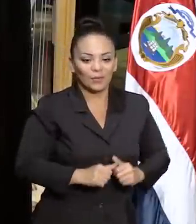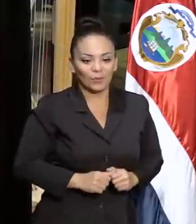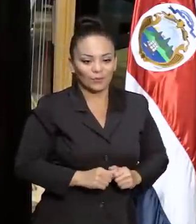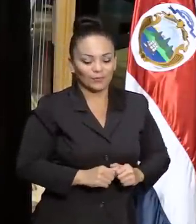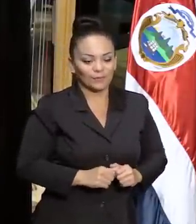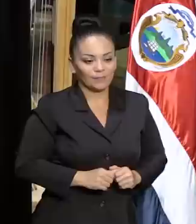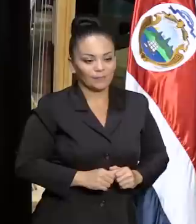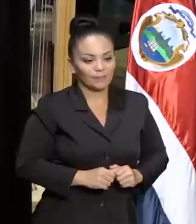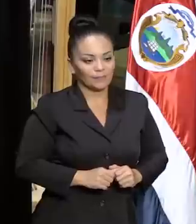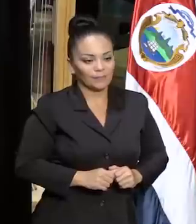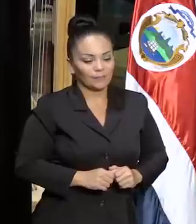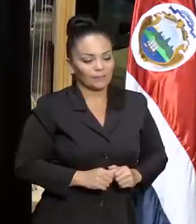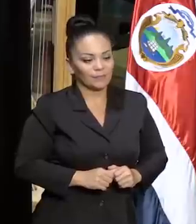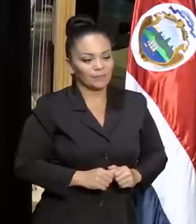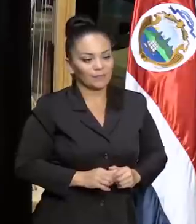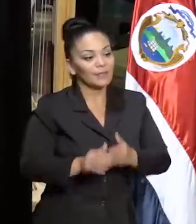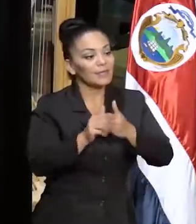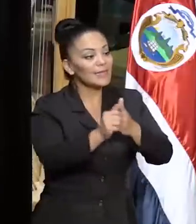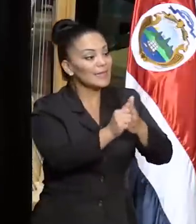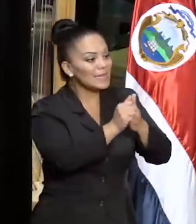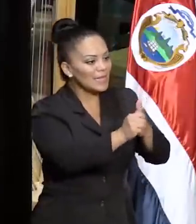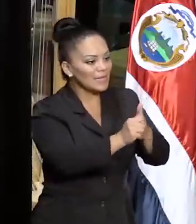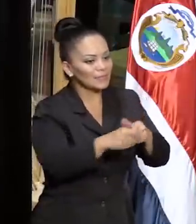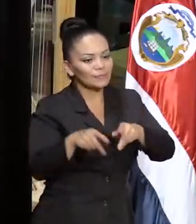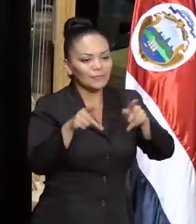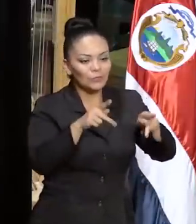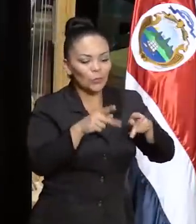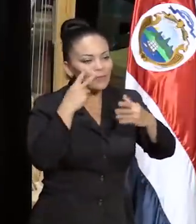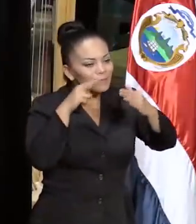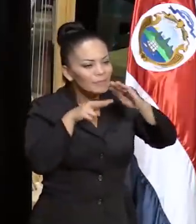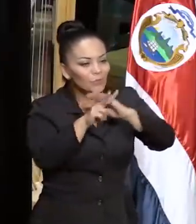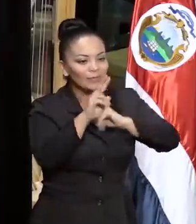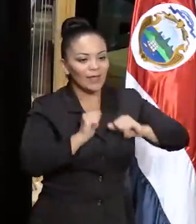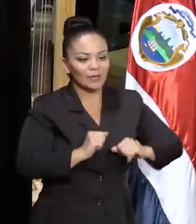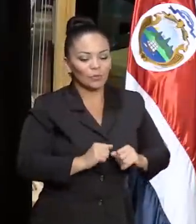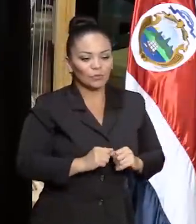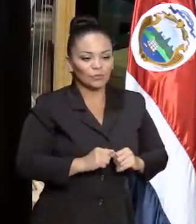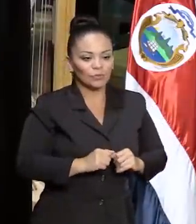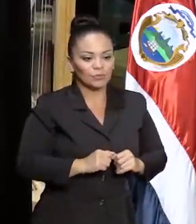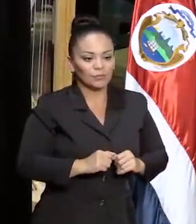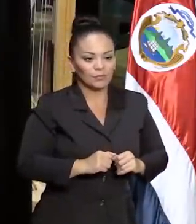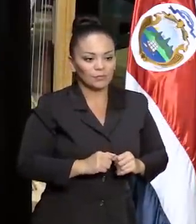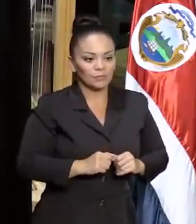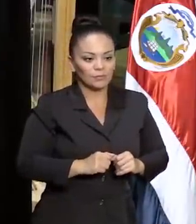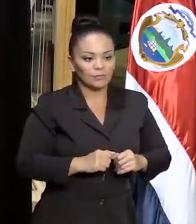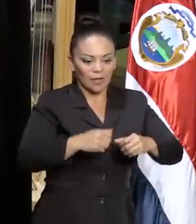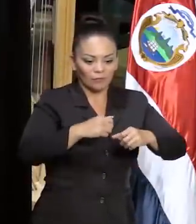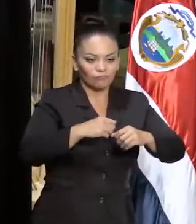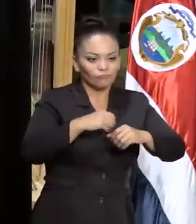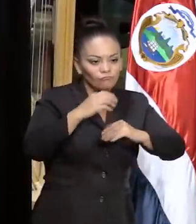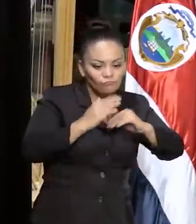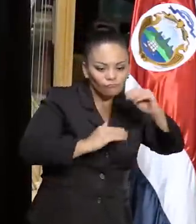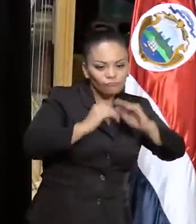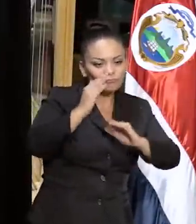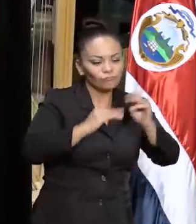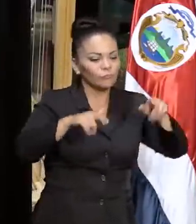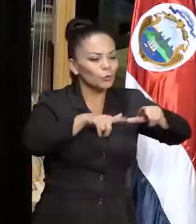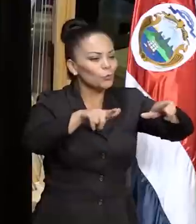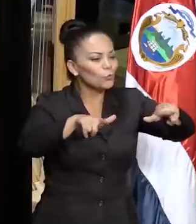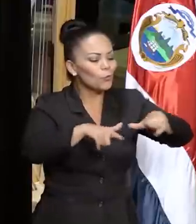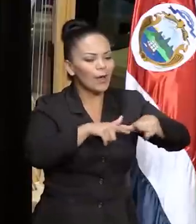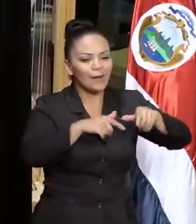esos líderes visionarios que levantaron este sitio mágico e